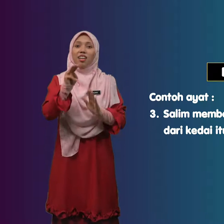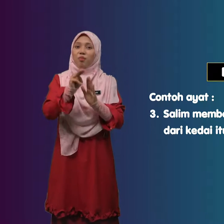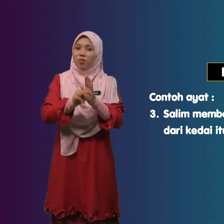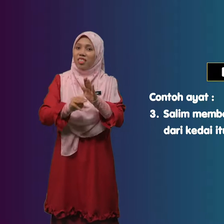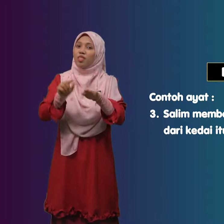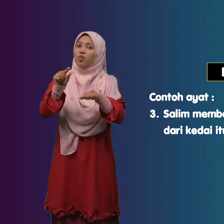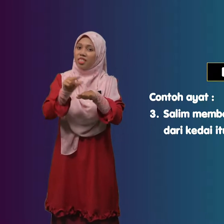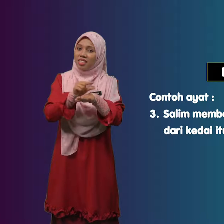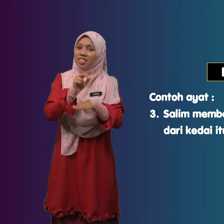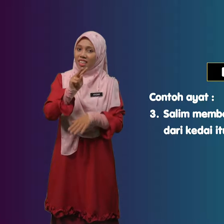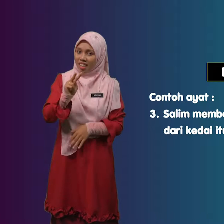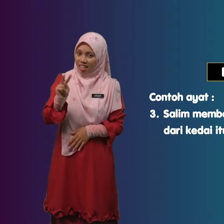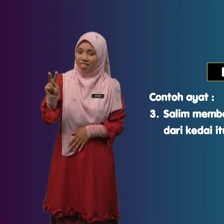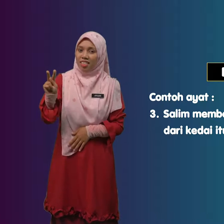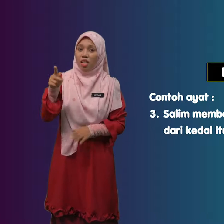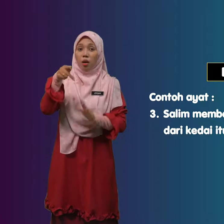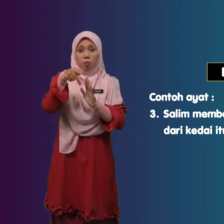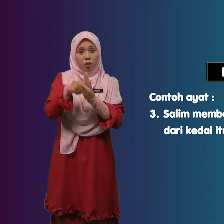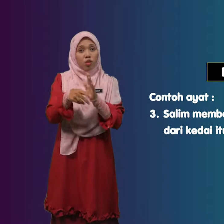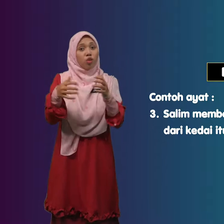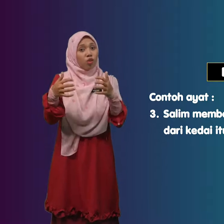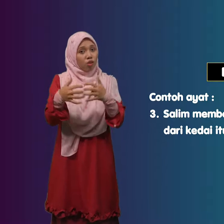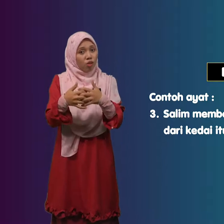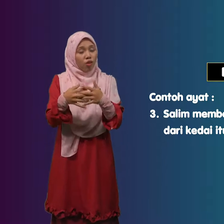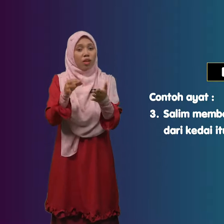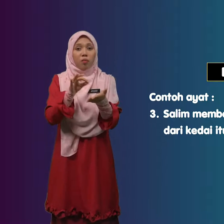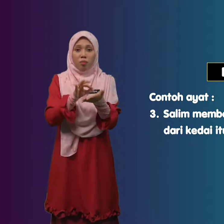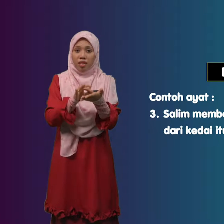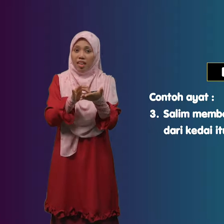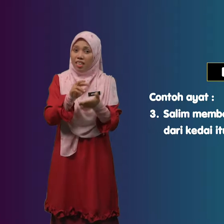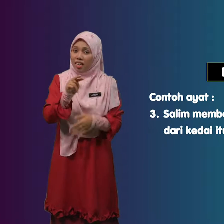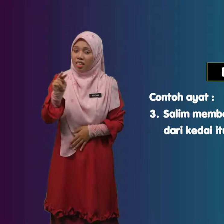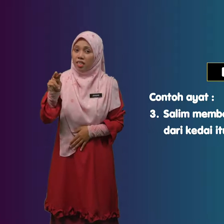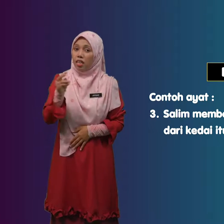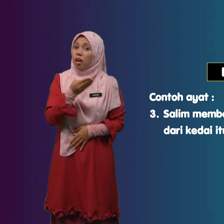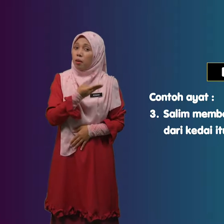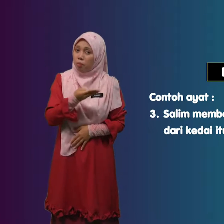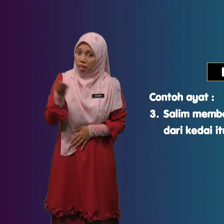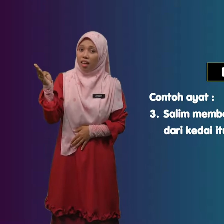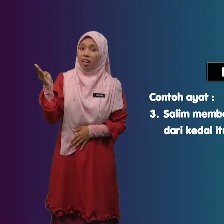Menggunakan Penjodoh Bilangan Bilah